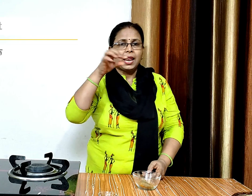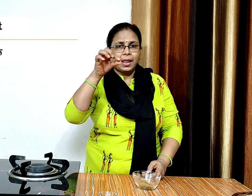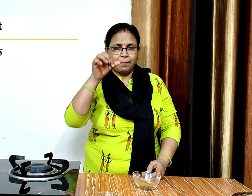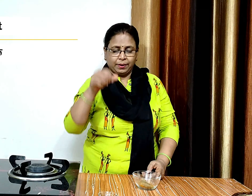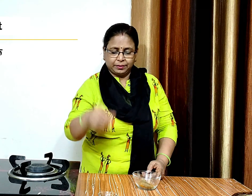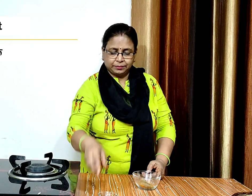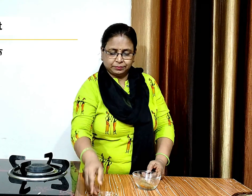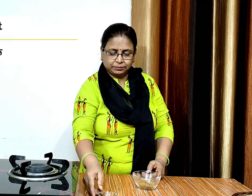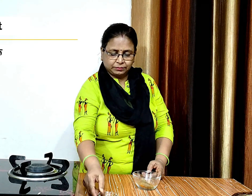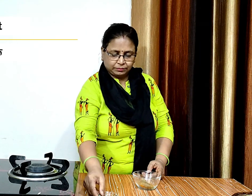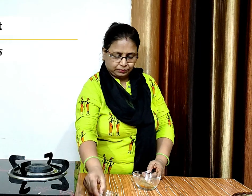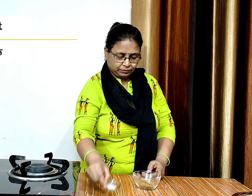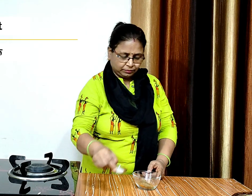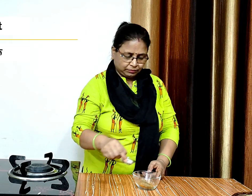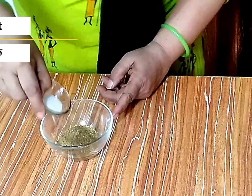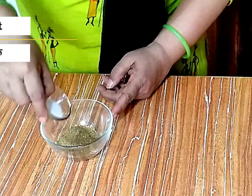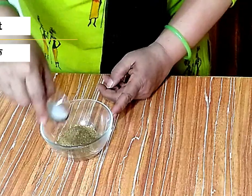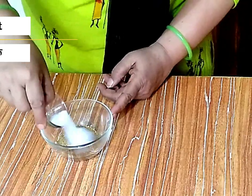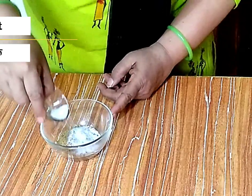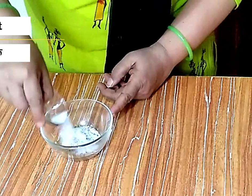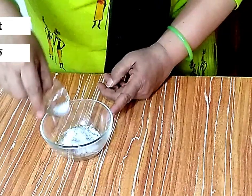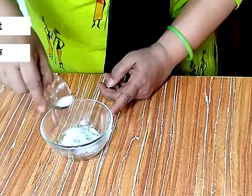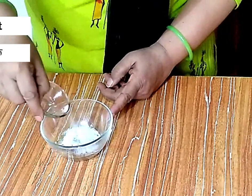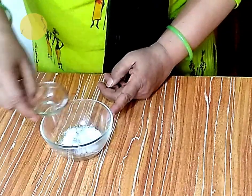और एक चमच नमक डाल कर सभी को मिला लेंगे